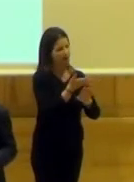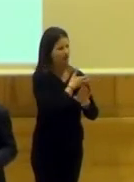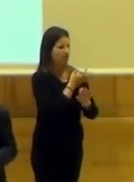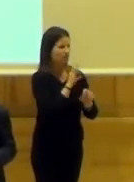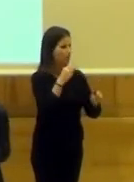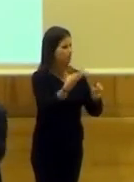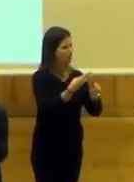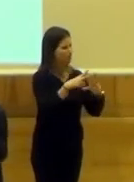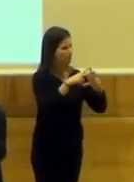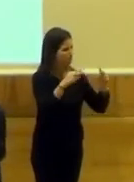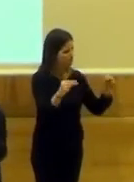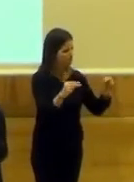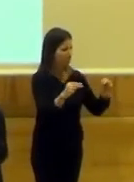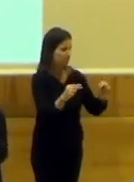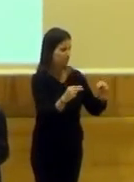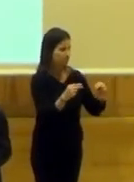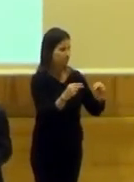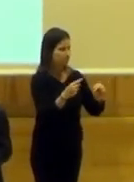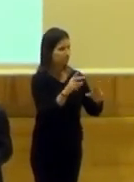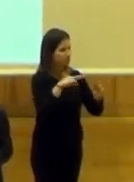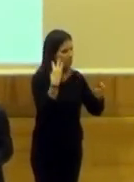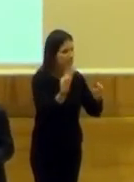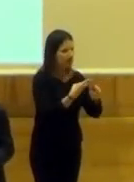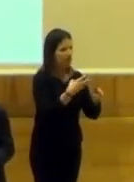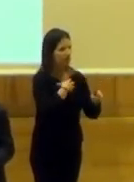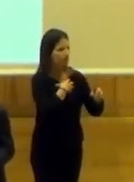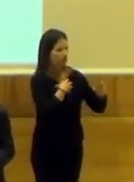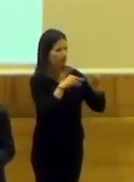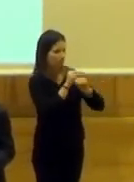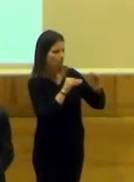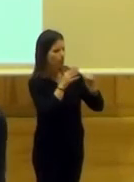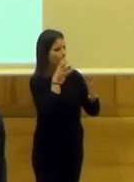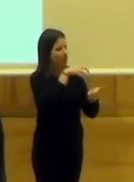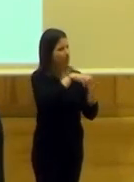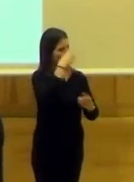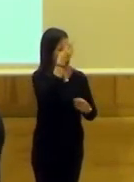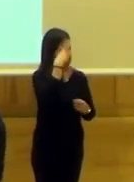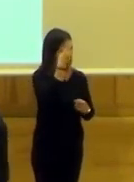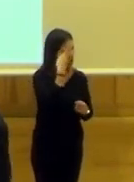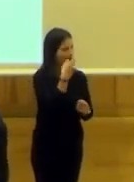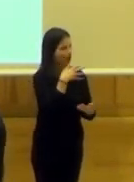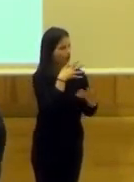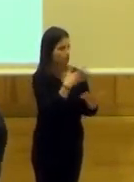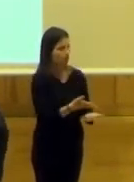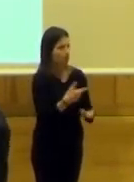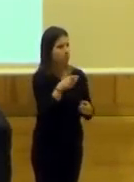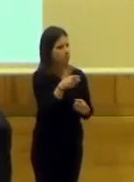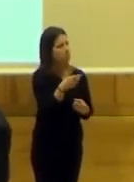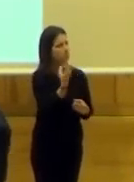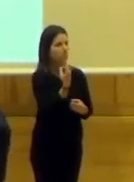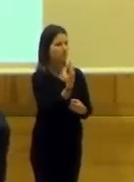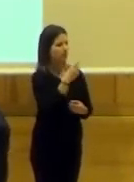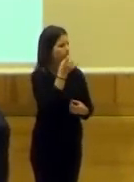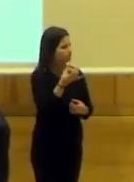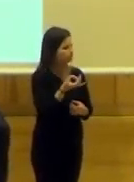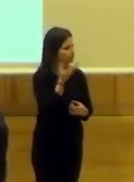que era una página que permitía muy poca articulación, como un centro de cultura contemporánea. Eso fue una de las primeras